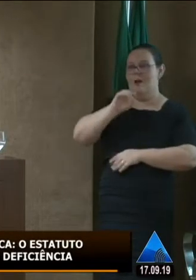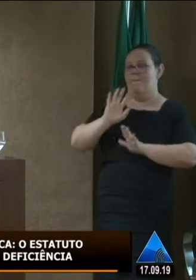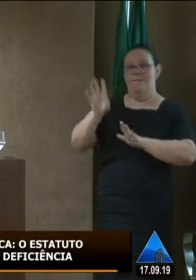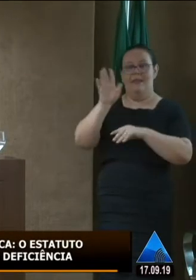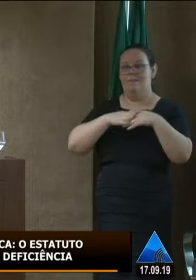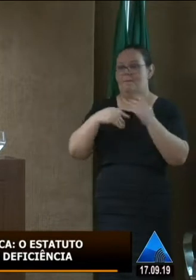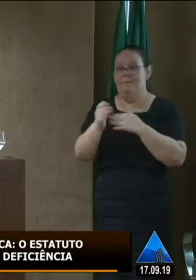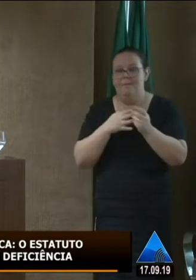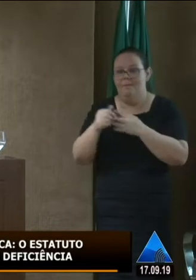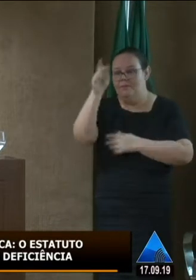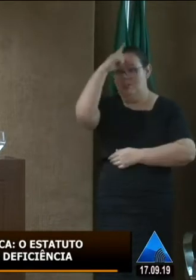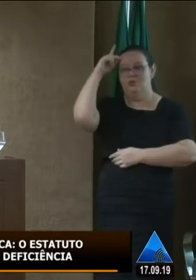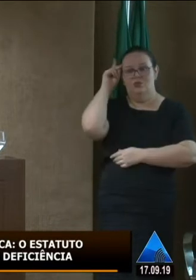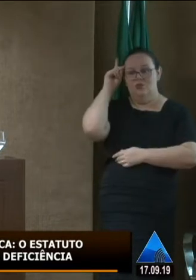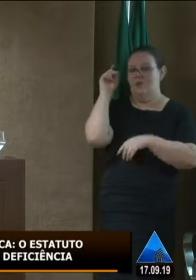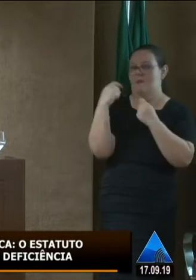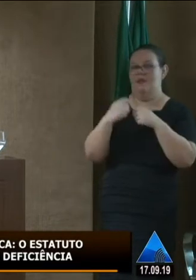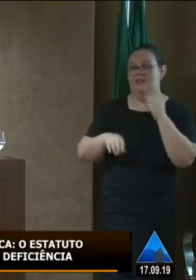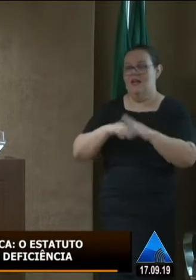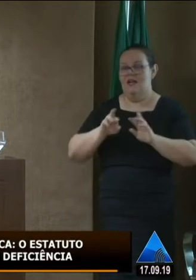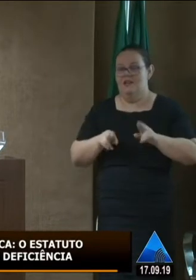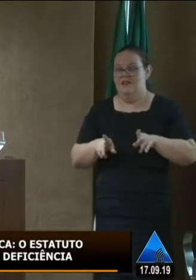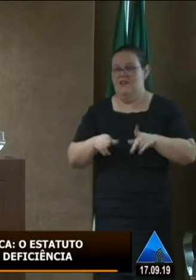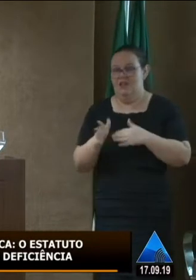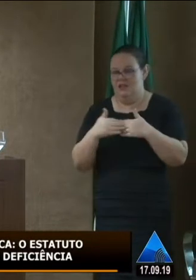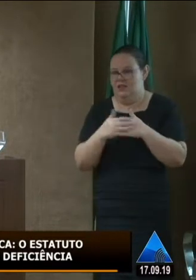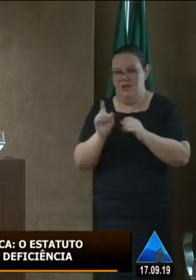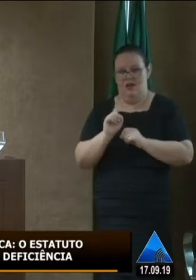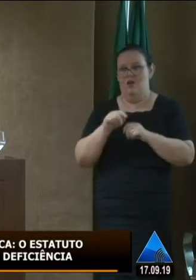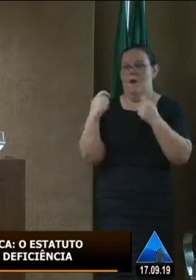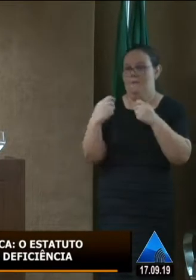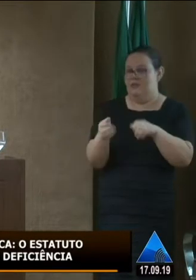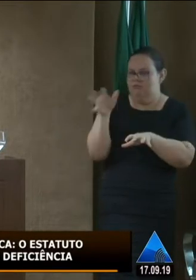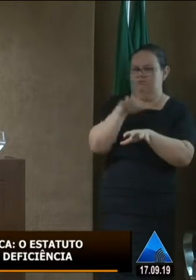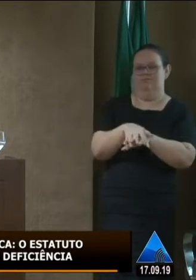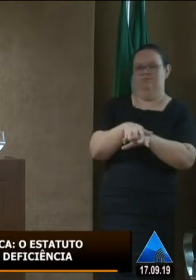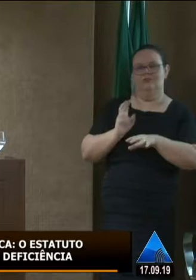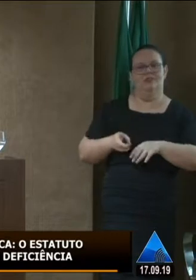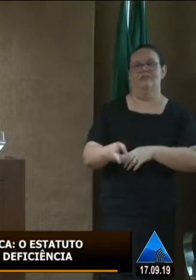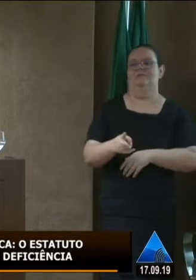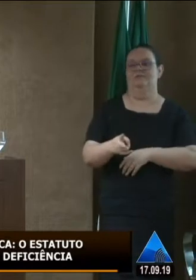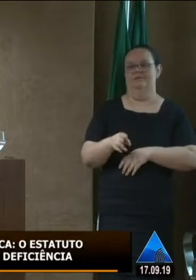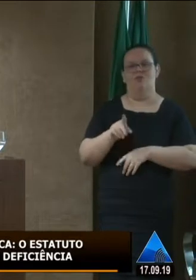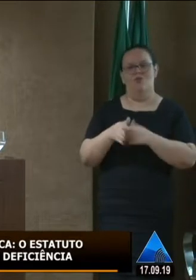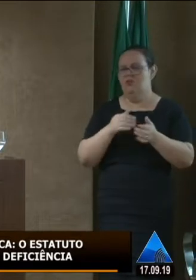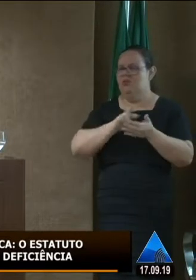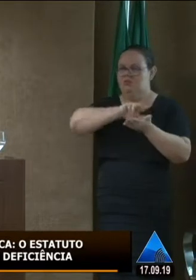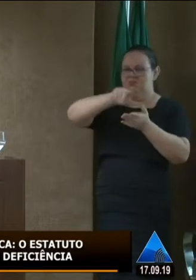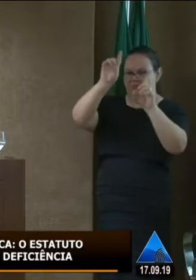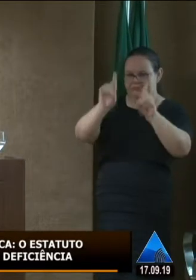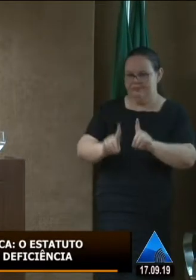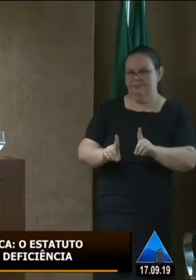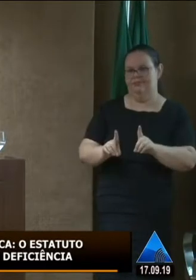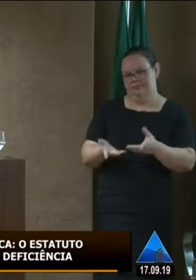ninguém mesmo deve ser tratado de forma diferente não é porque eu acesso a escola com uma cadeira de rodas que eu vou chegar lá